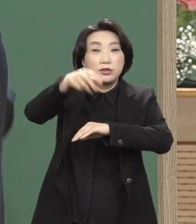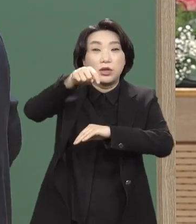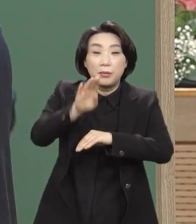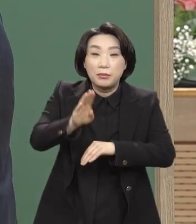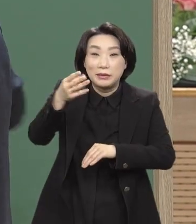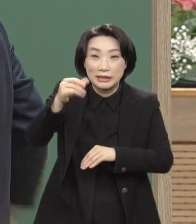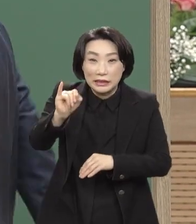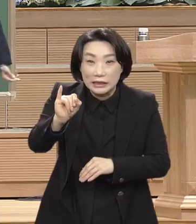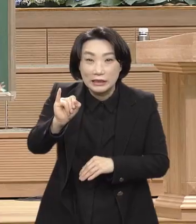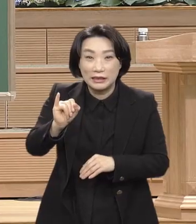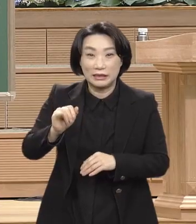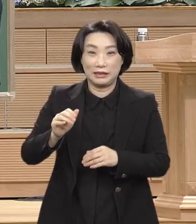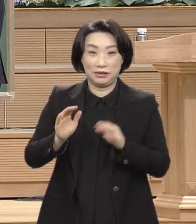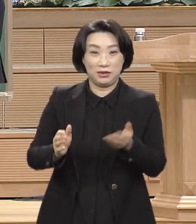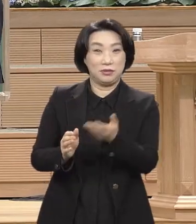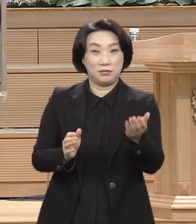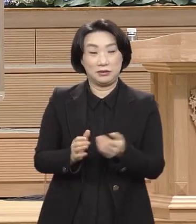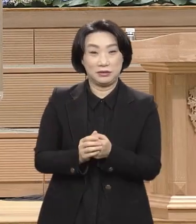이 섭리를 뭐라고 하느냐.